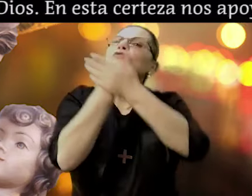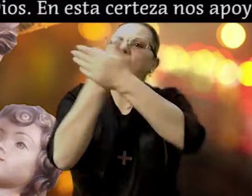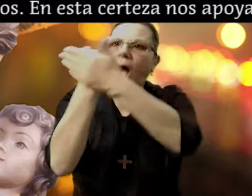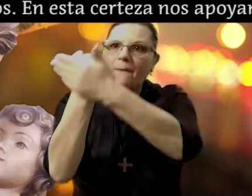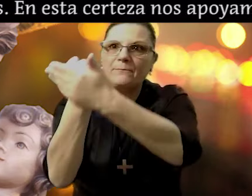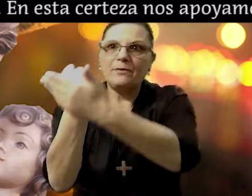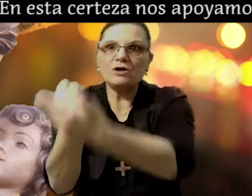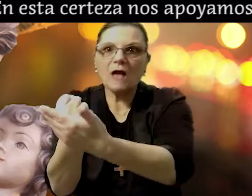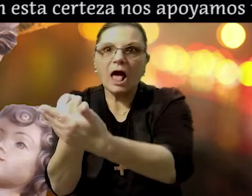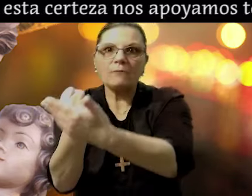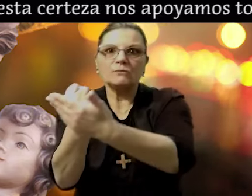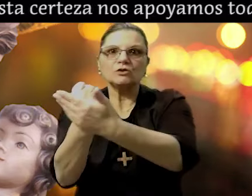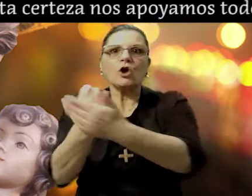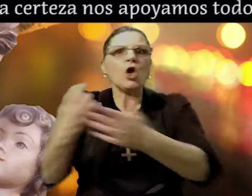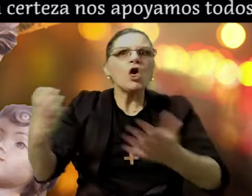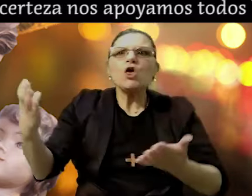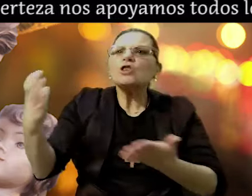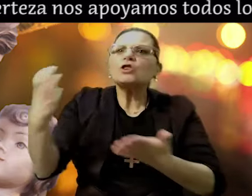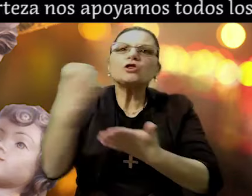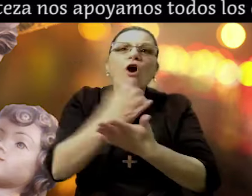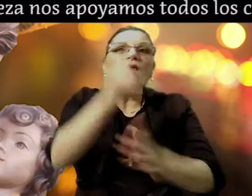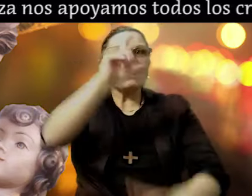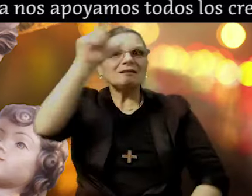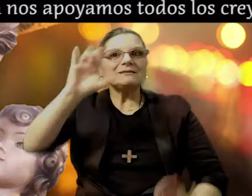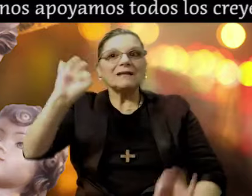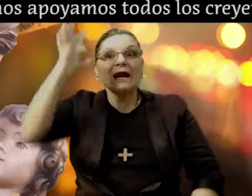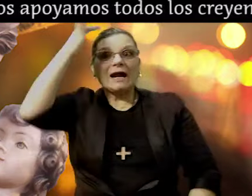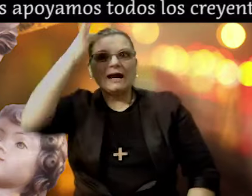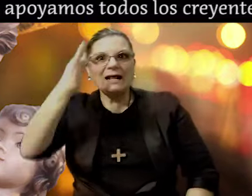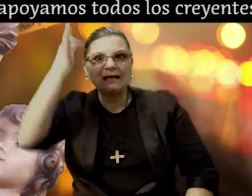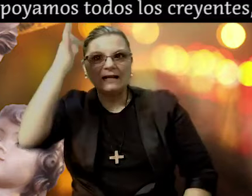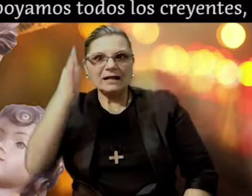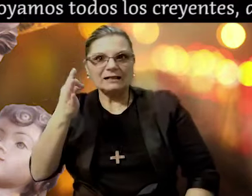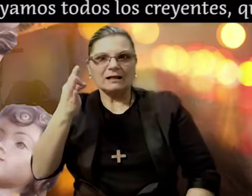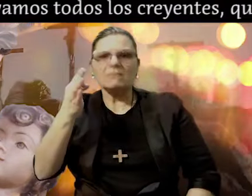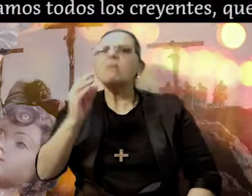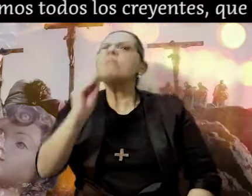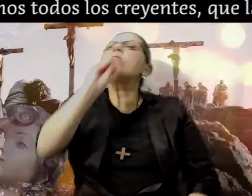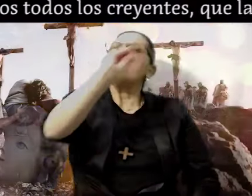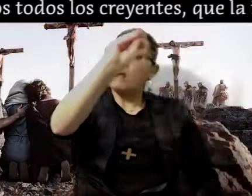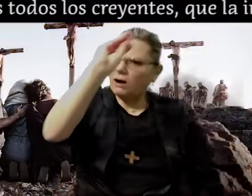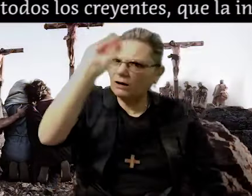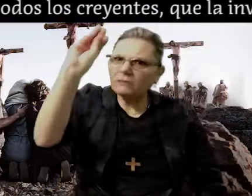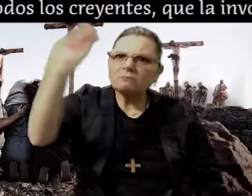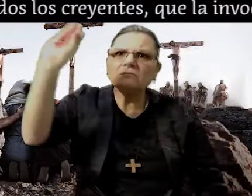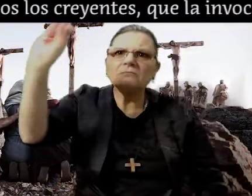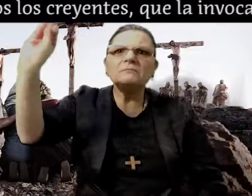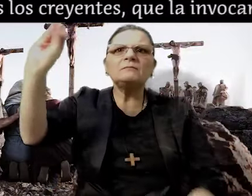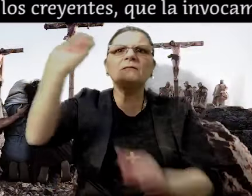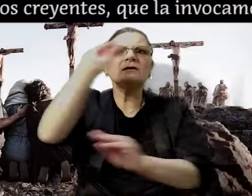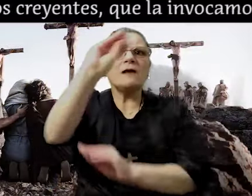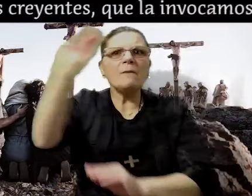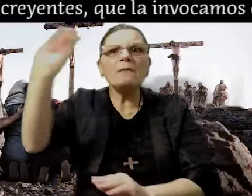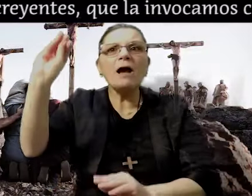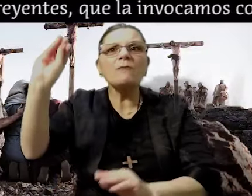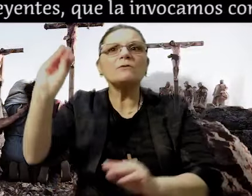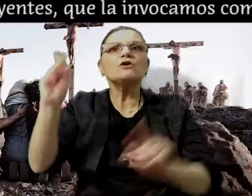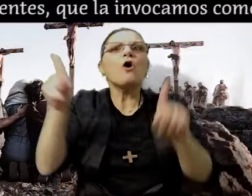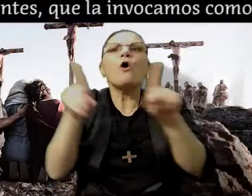En esta certeza nos apoyamos todos los creyentes, que la invocamos como madre